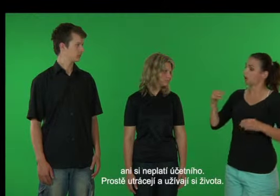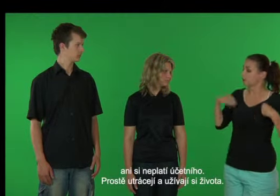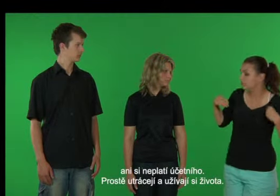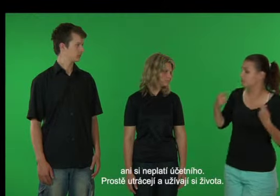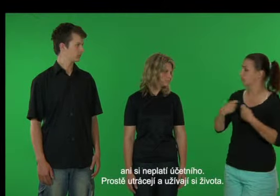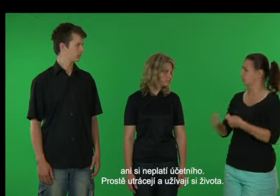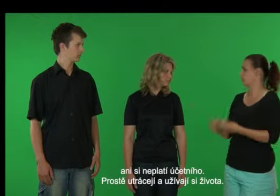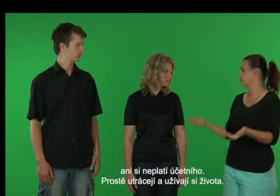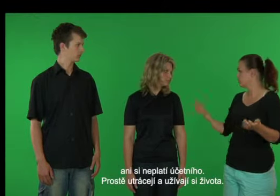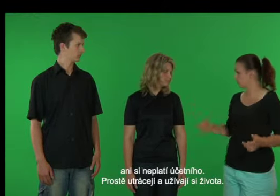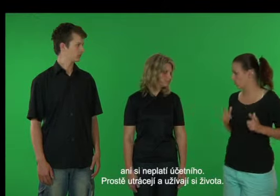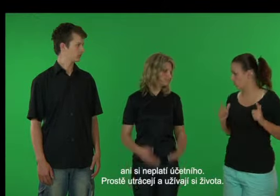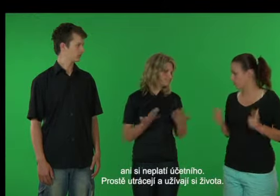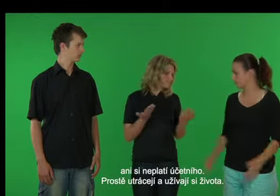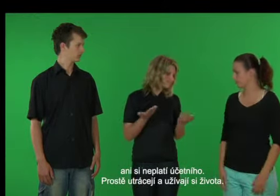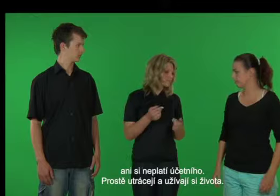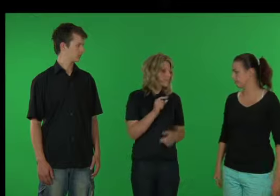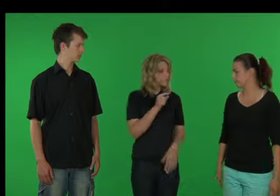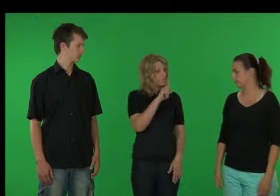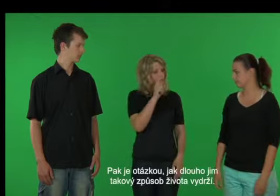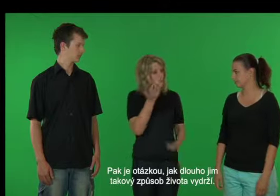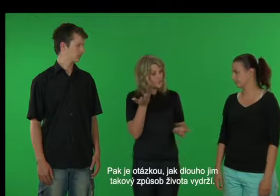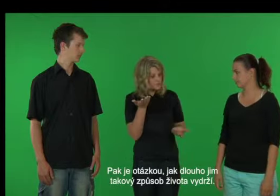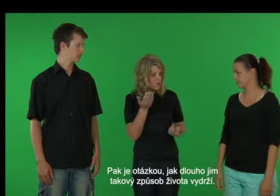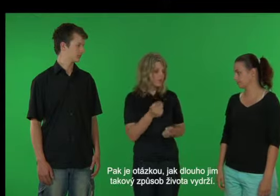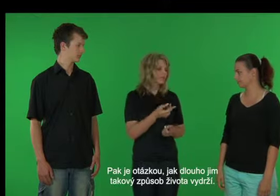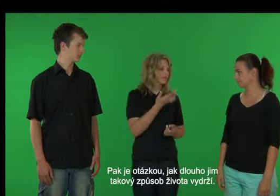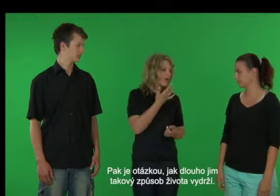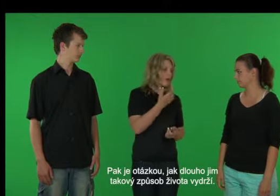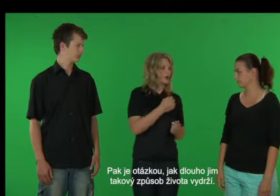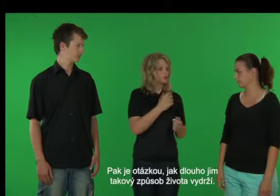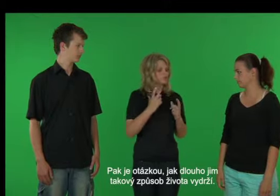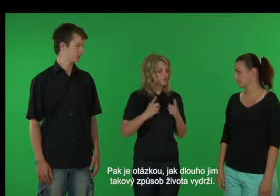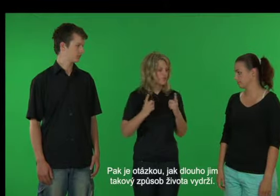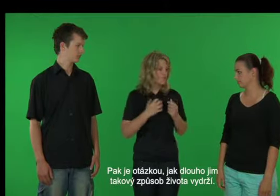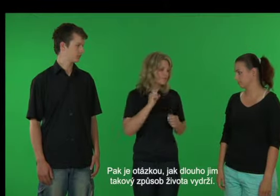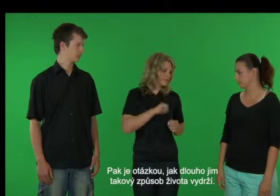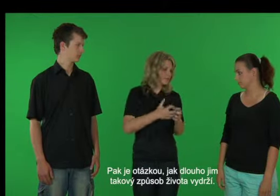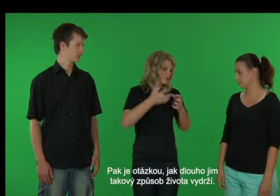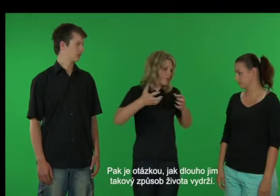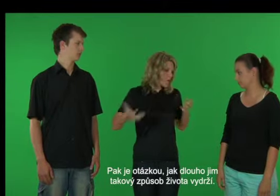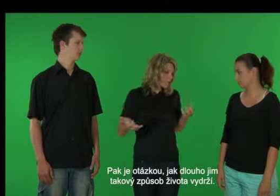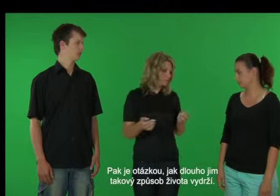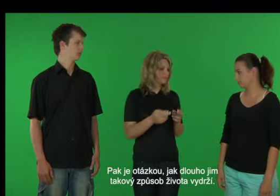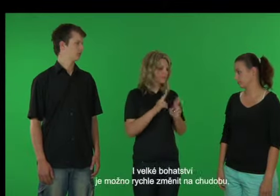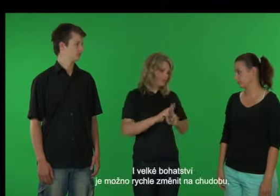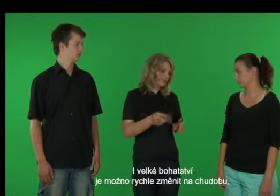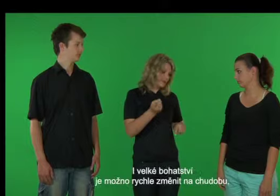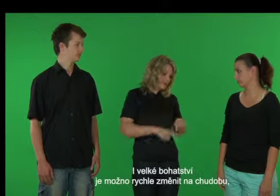Prostě utrácejí a užívají si života. Pak je otázkou, jak dlouho jim takový způsob života vydrží. I velké bohatství je